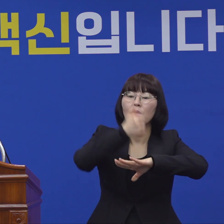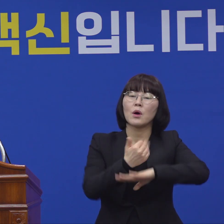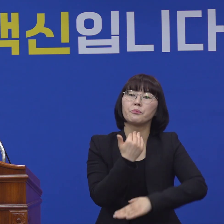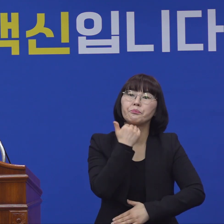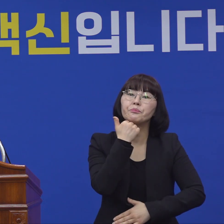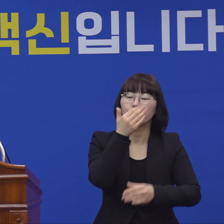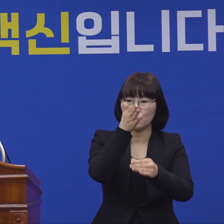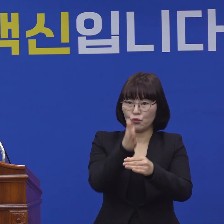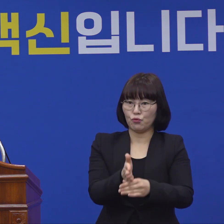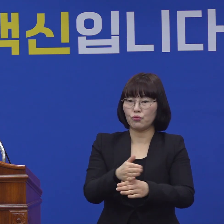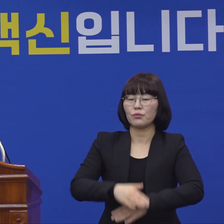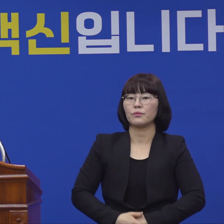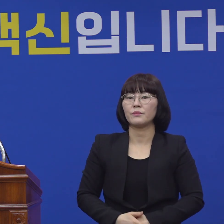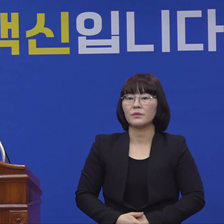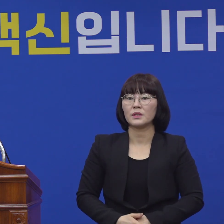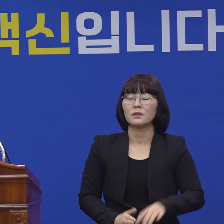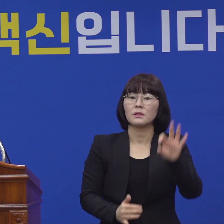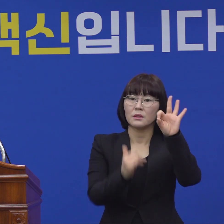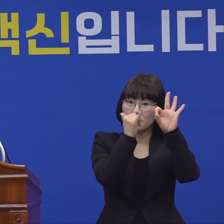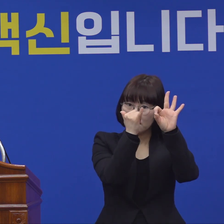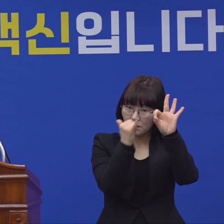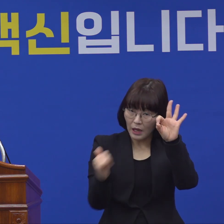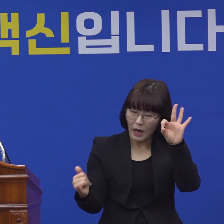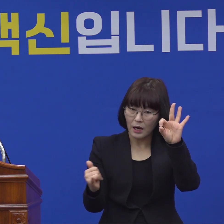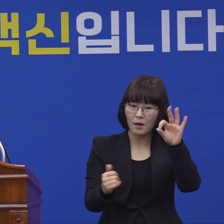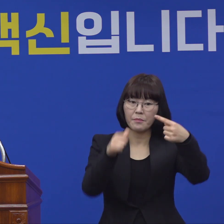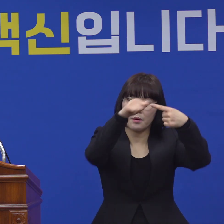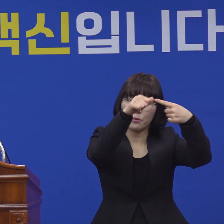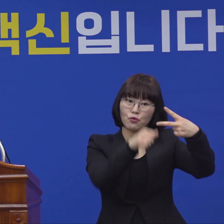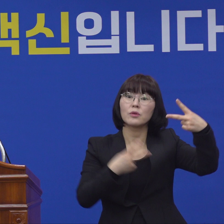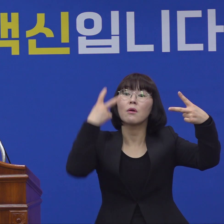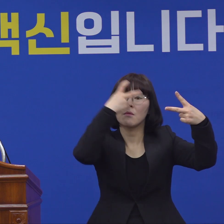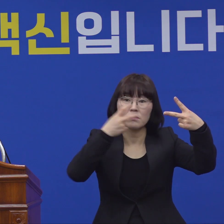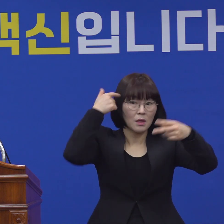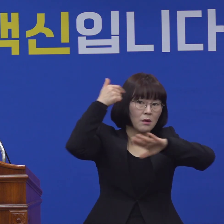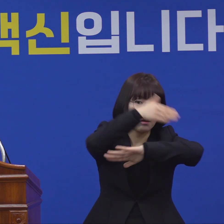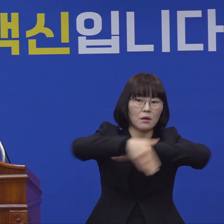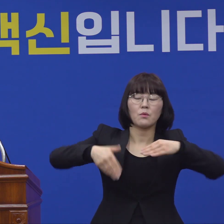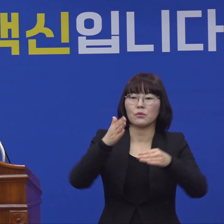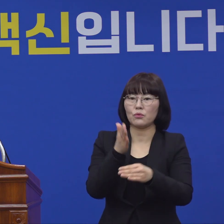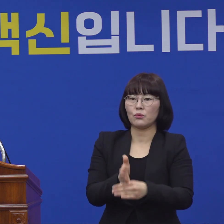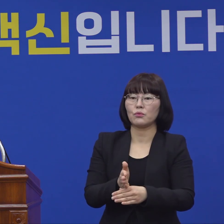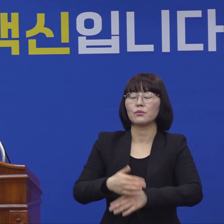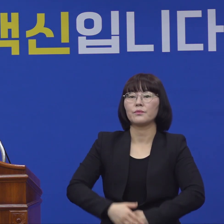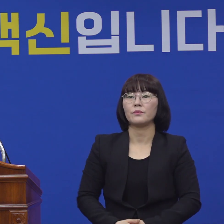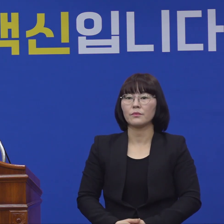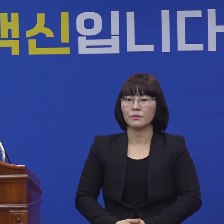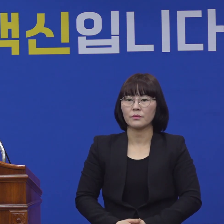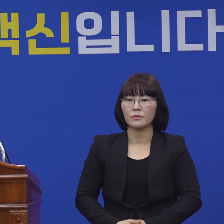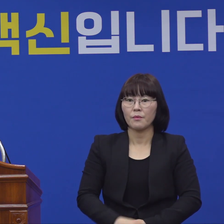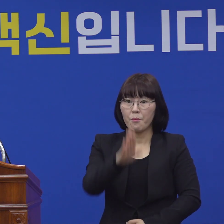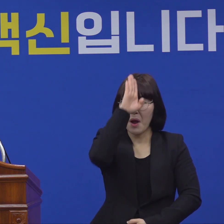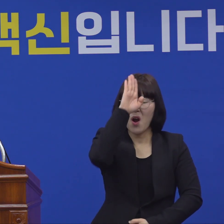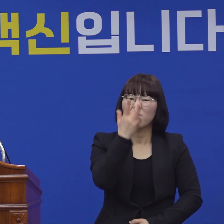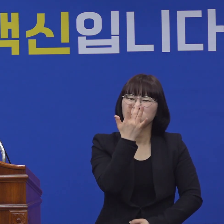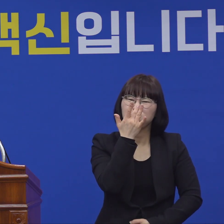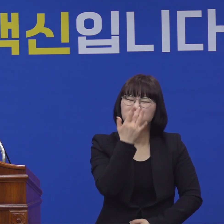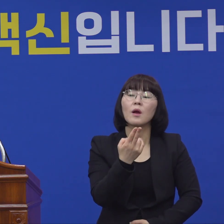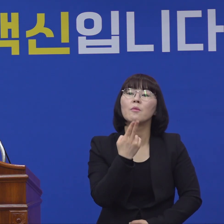기다리는 중입니다. 나머지 10명은 진단검사를 진행할 예정입니다. 부정상인